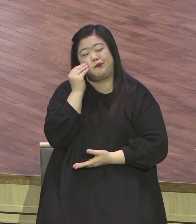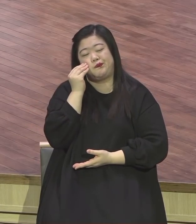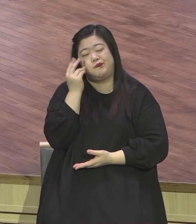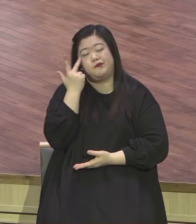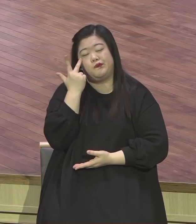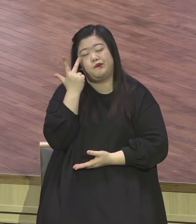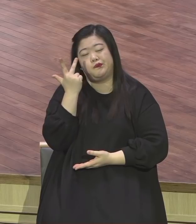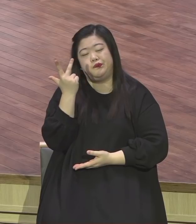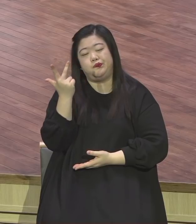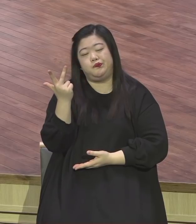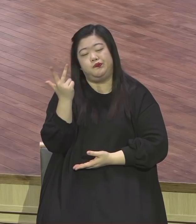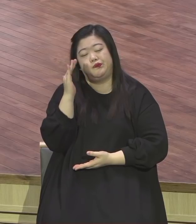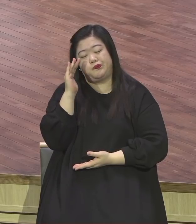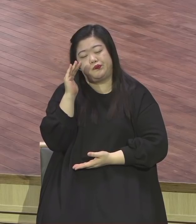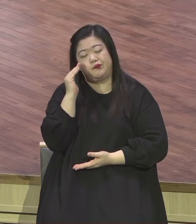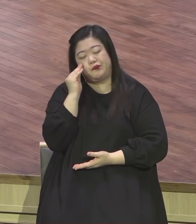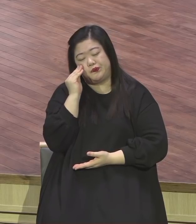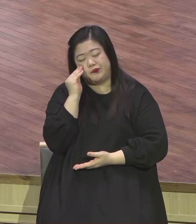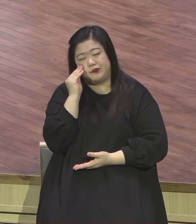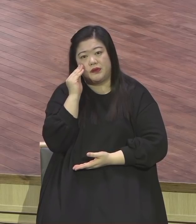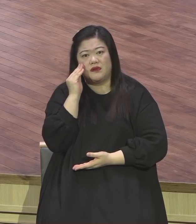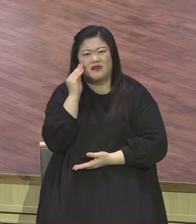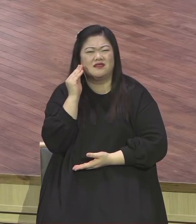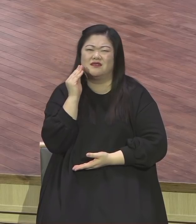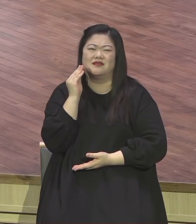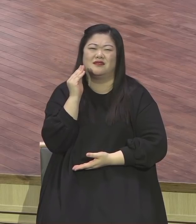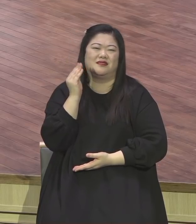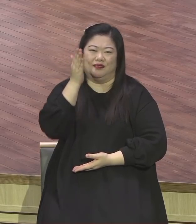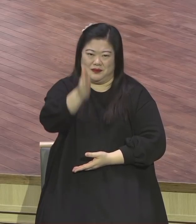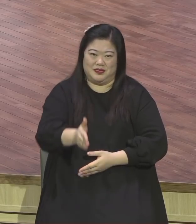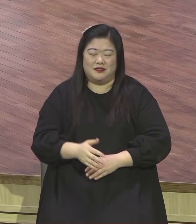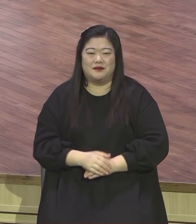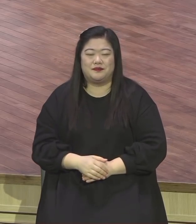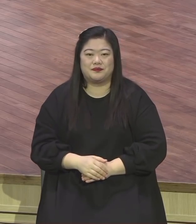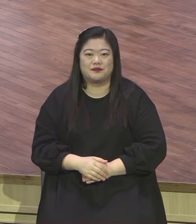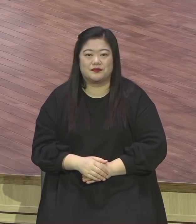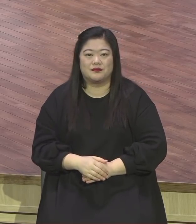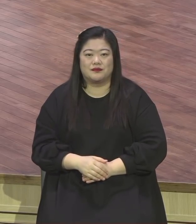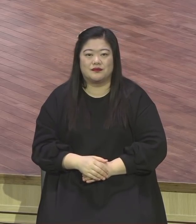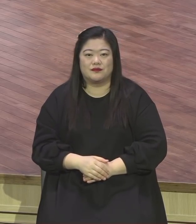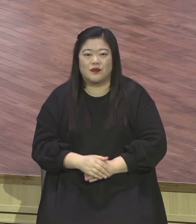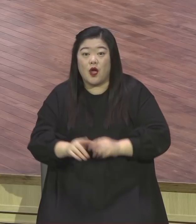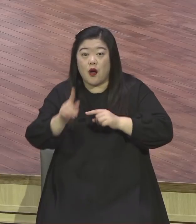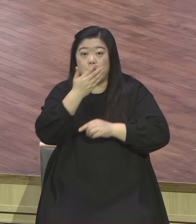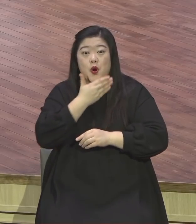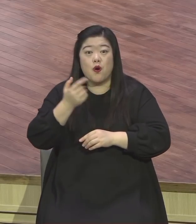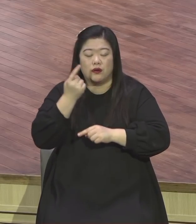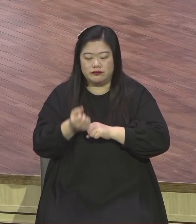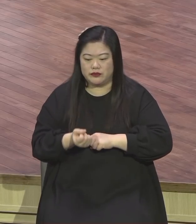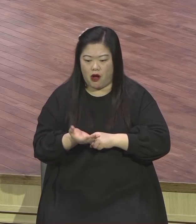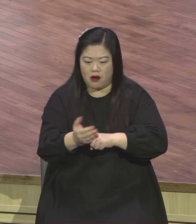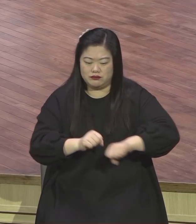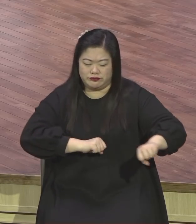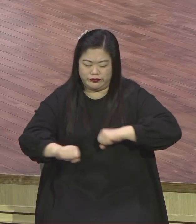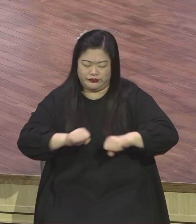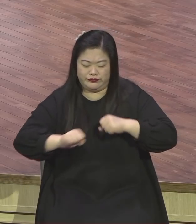2021년 이렇게 영적으로 생동함이 넘치는 언약의 생활을 살면서 백배로 결심을 맺는